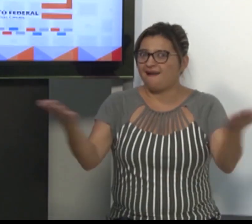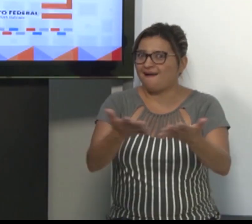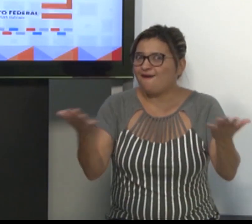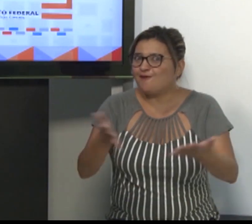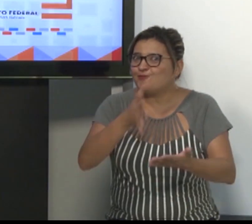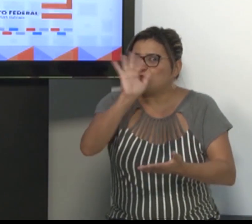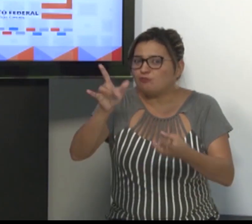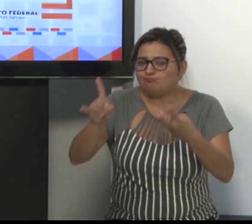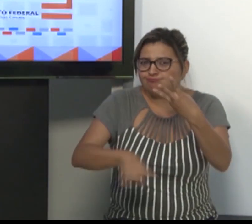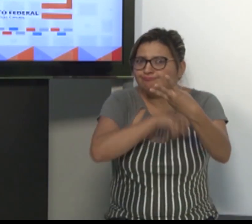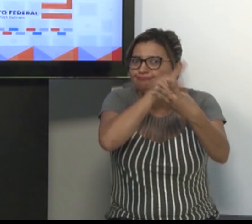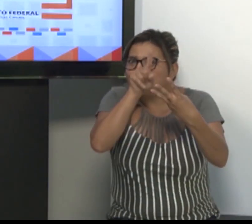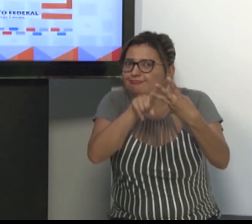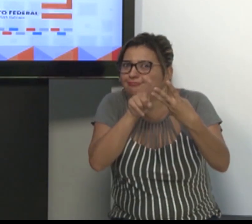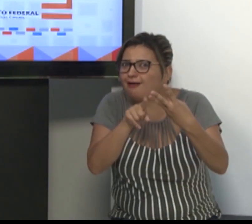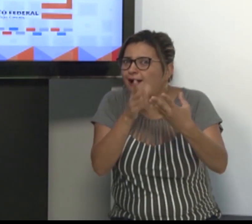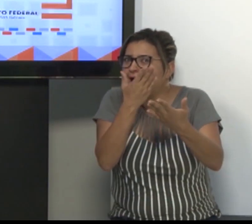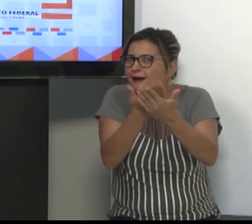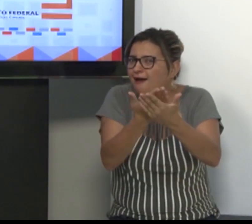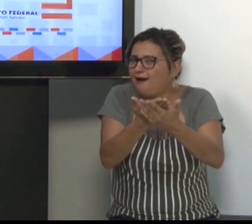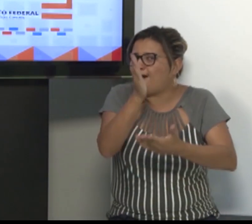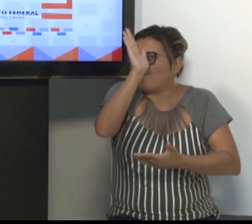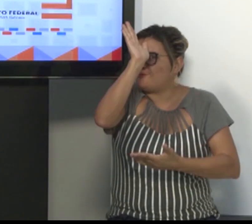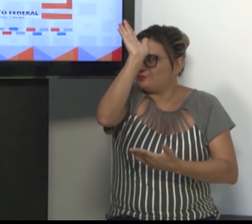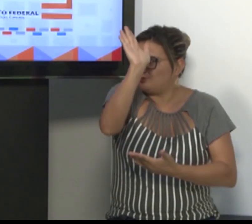Agora, vamos dar início a nossa terceira aula.